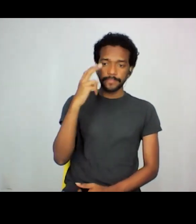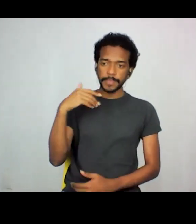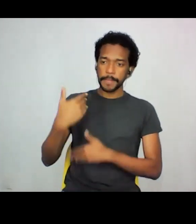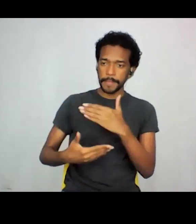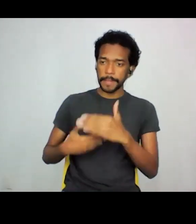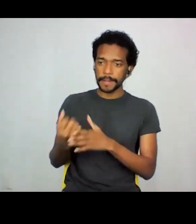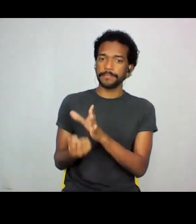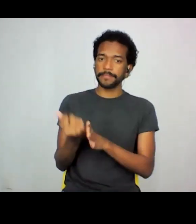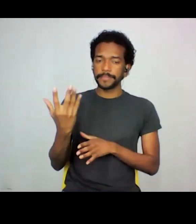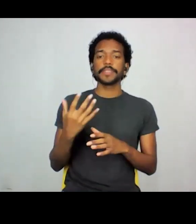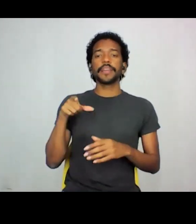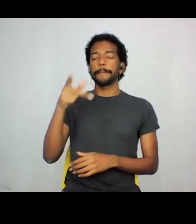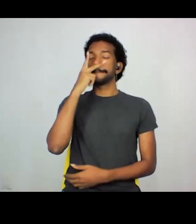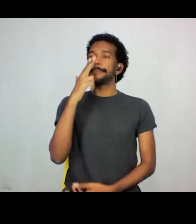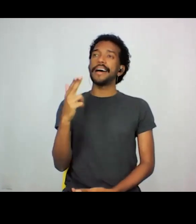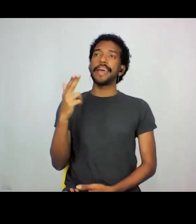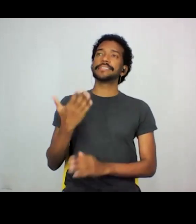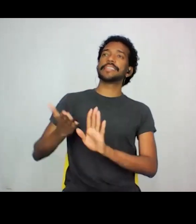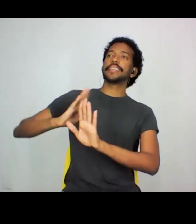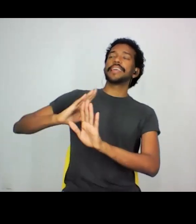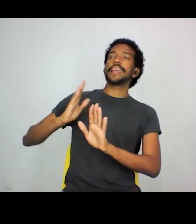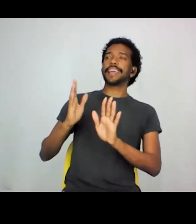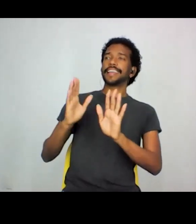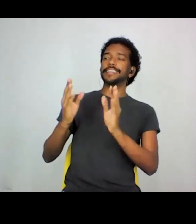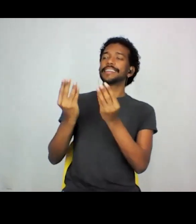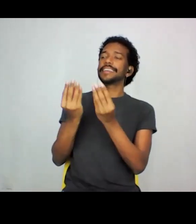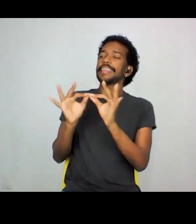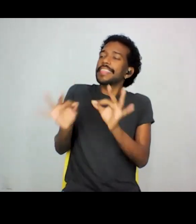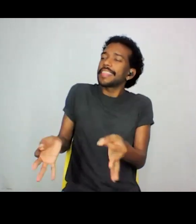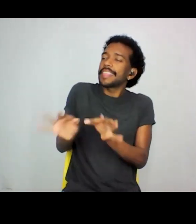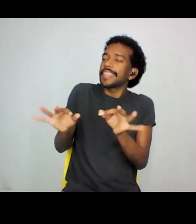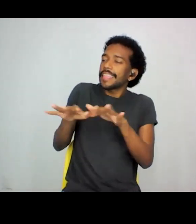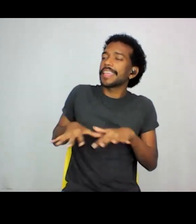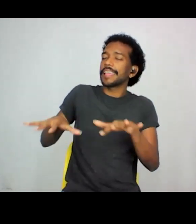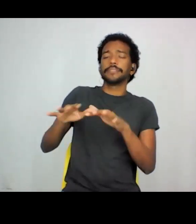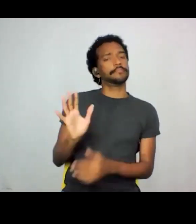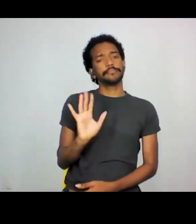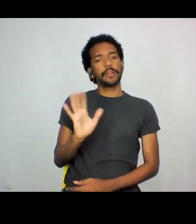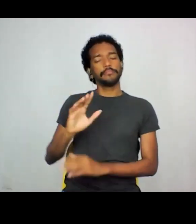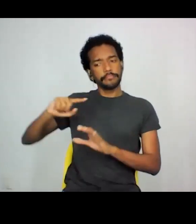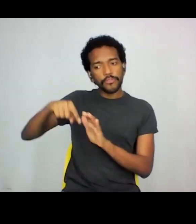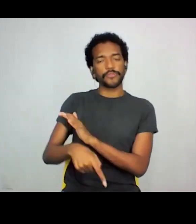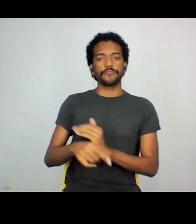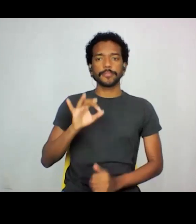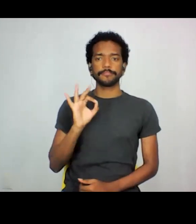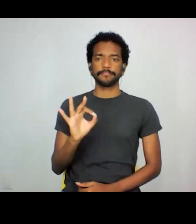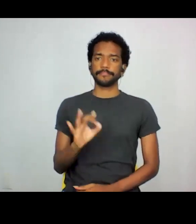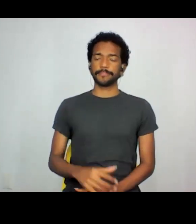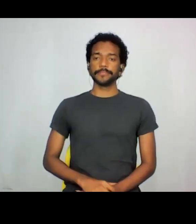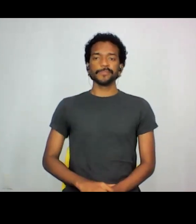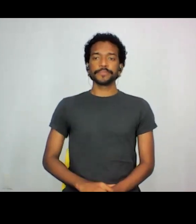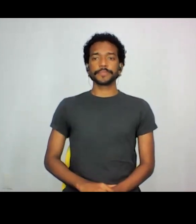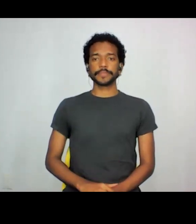representá-las de forma superficial e acho que é isso que o Cazé trouxe, de entender que não basta